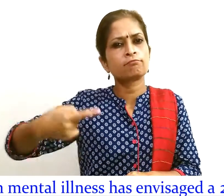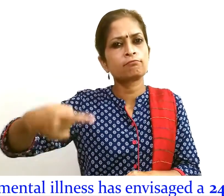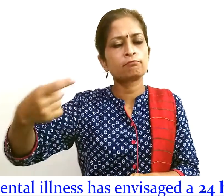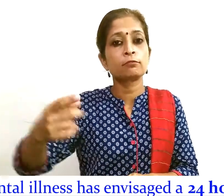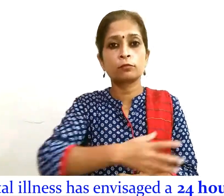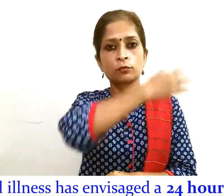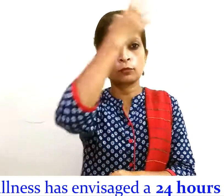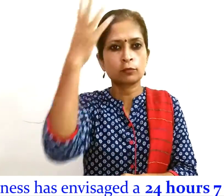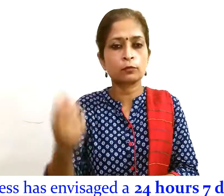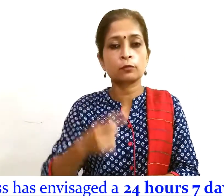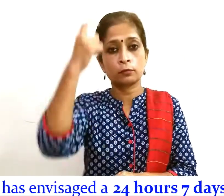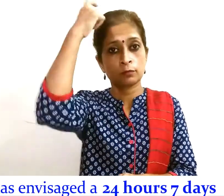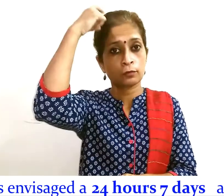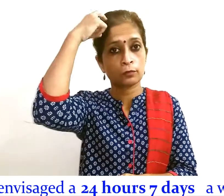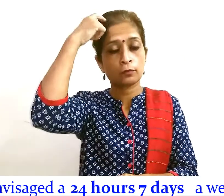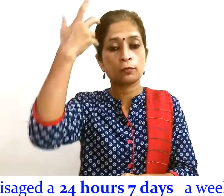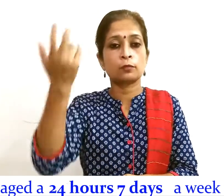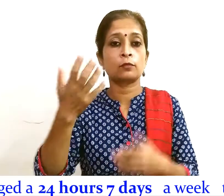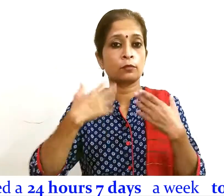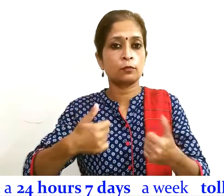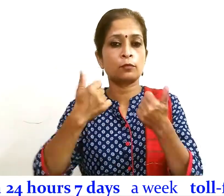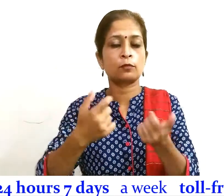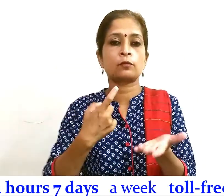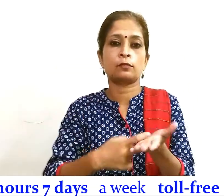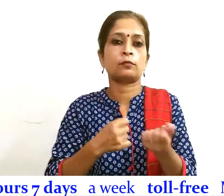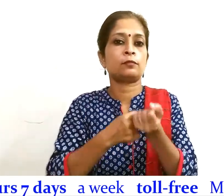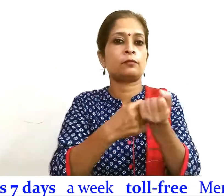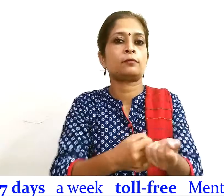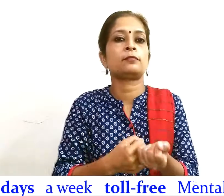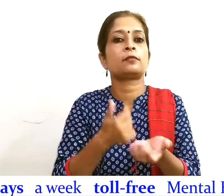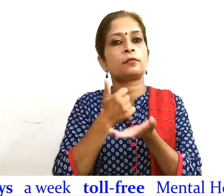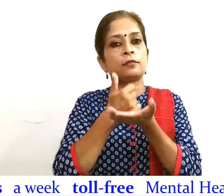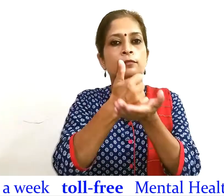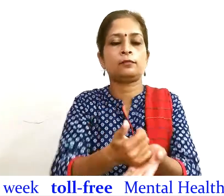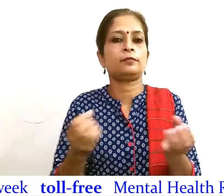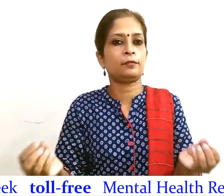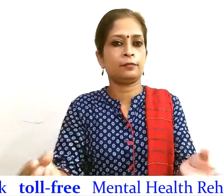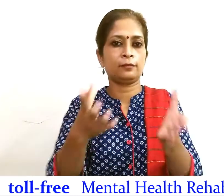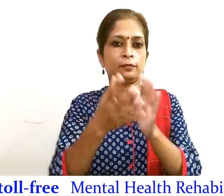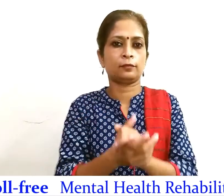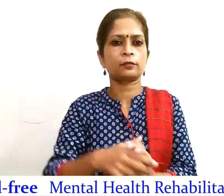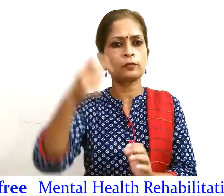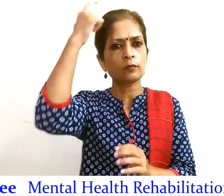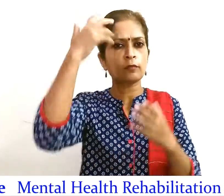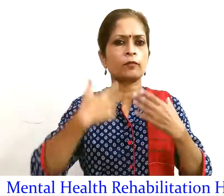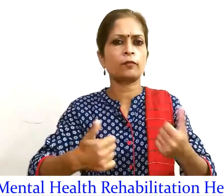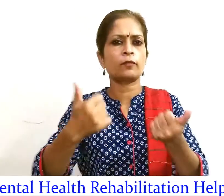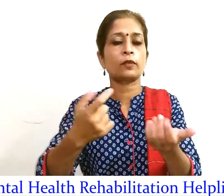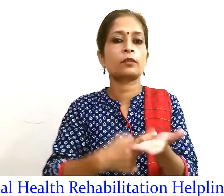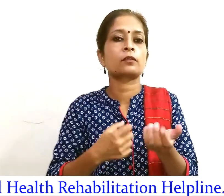मा मानसिक स्वास्थे पुनर्वास